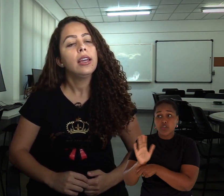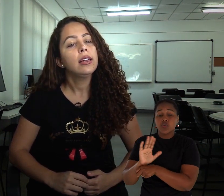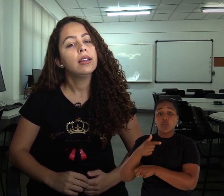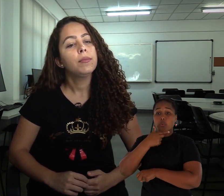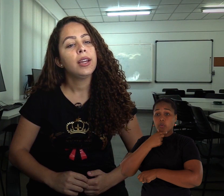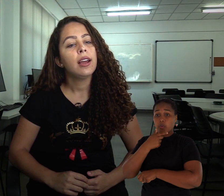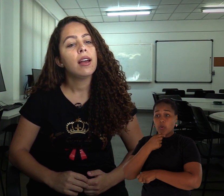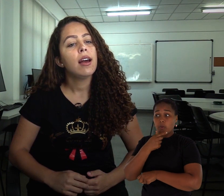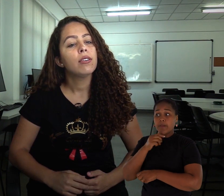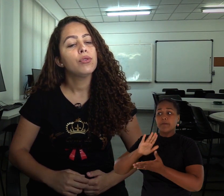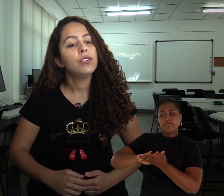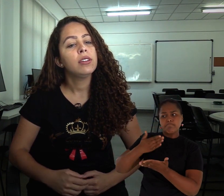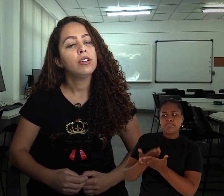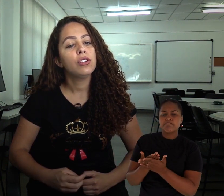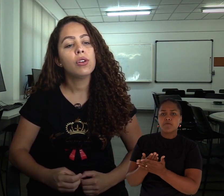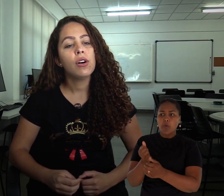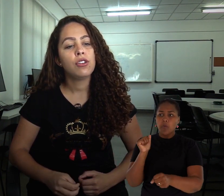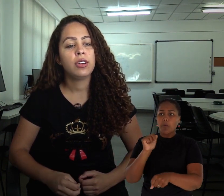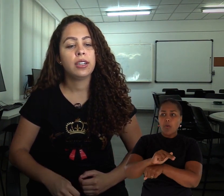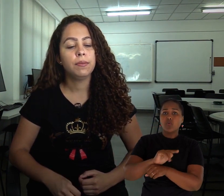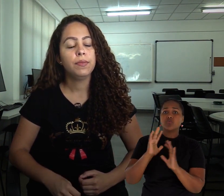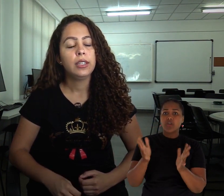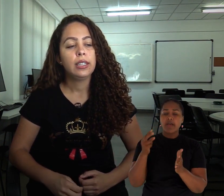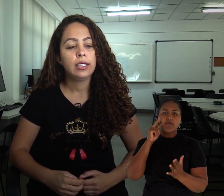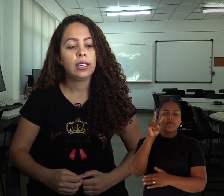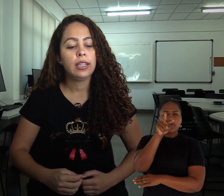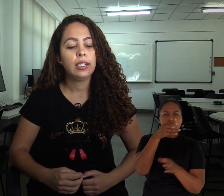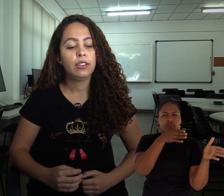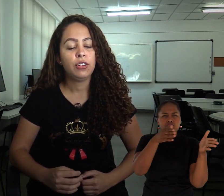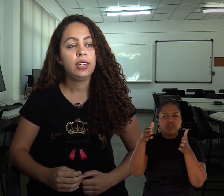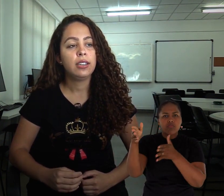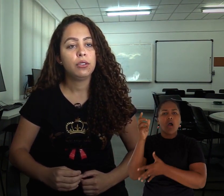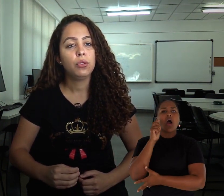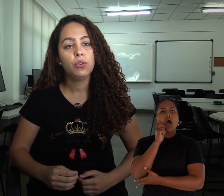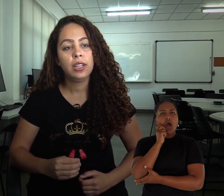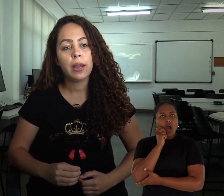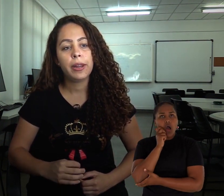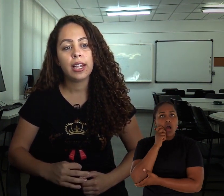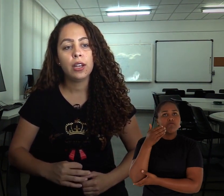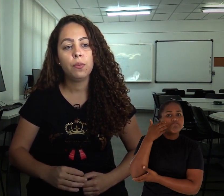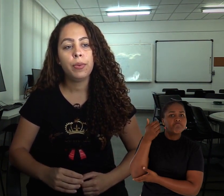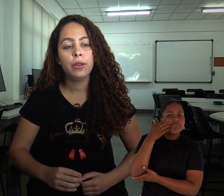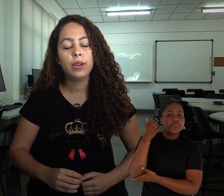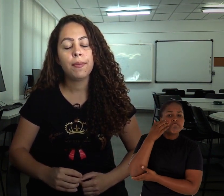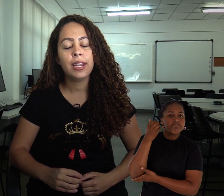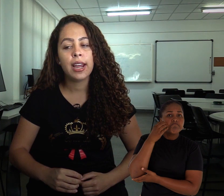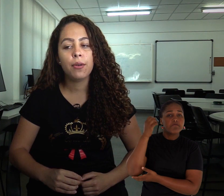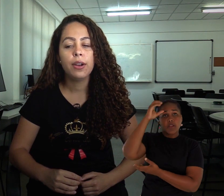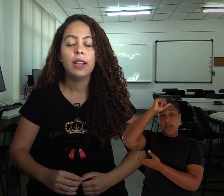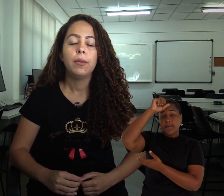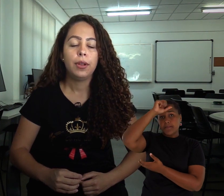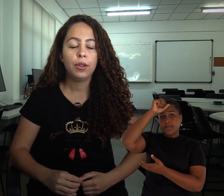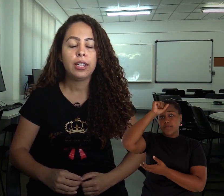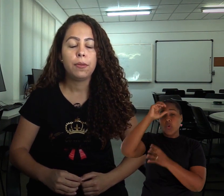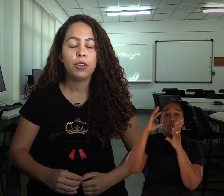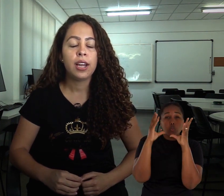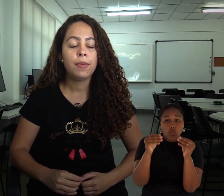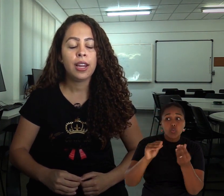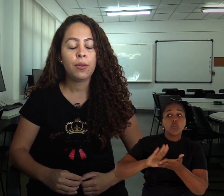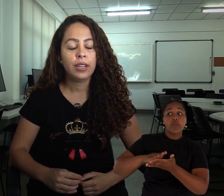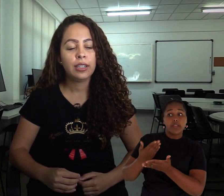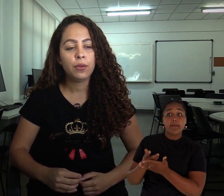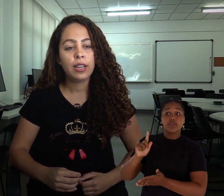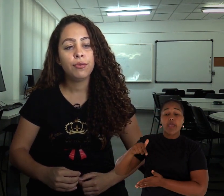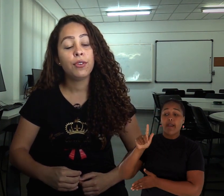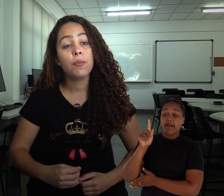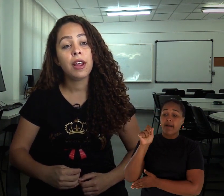e também as oficinas de lógica, que tinha tudo interpretado pelo Gabriel, pelo intérprete